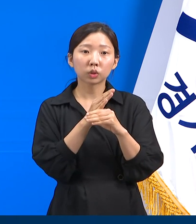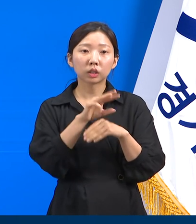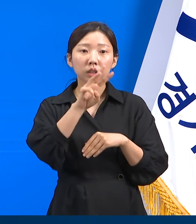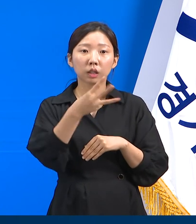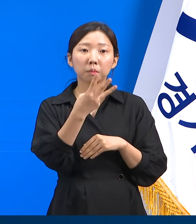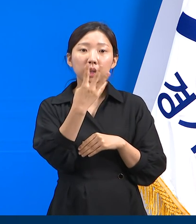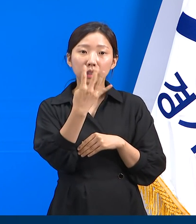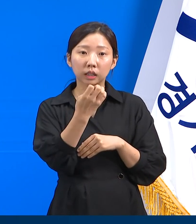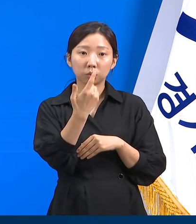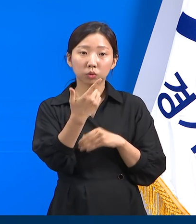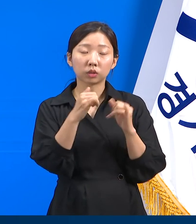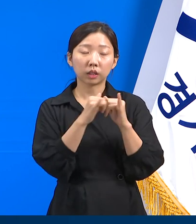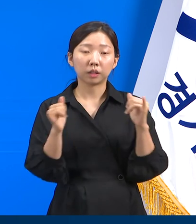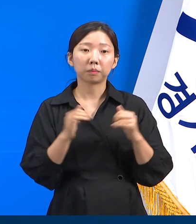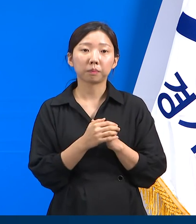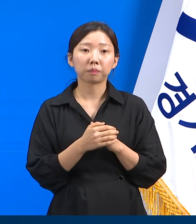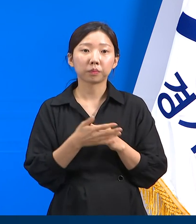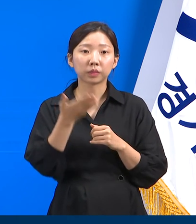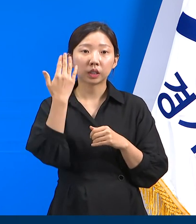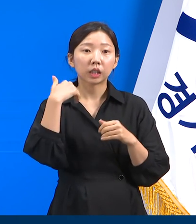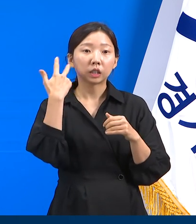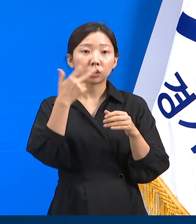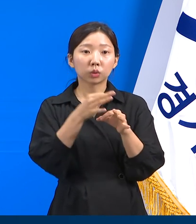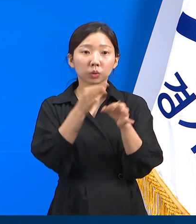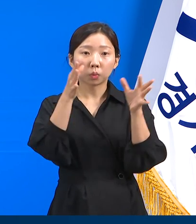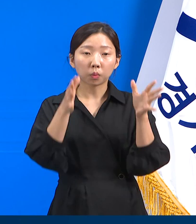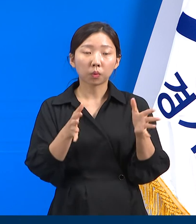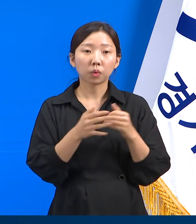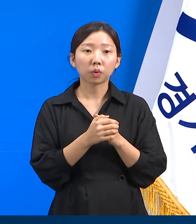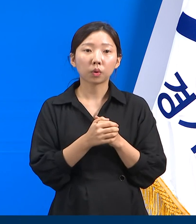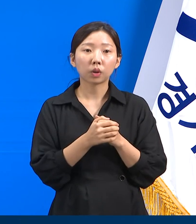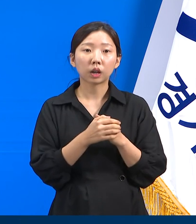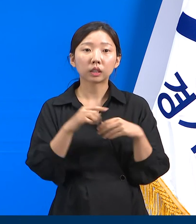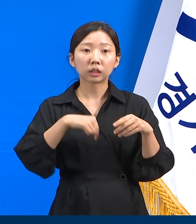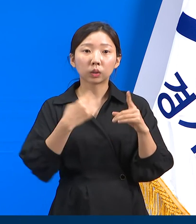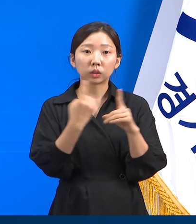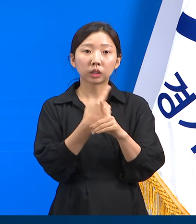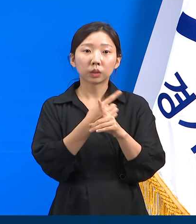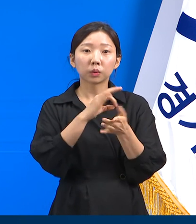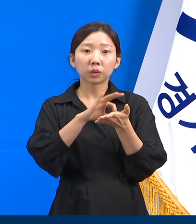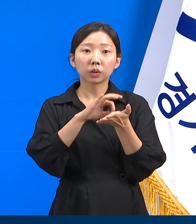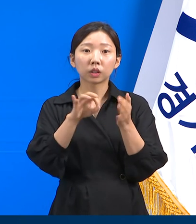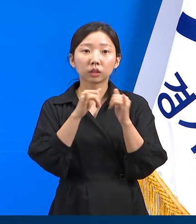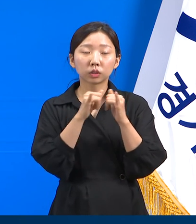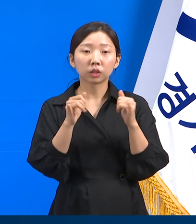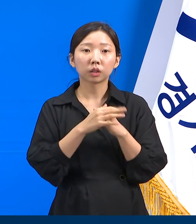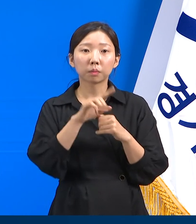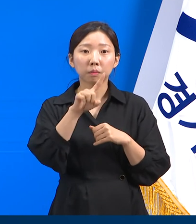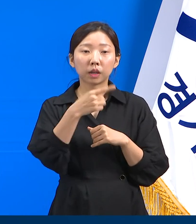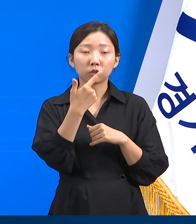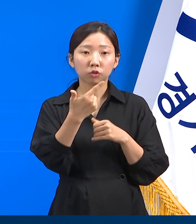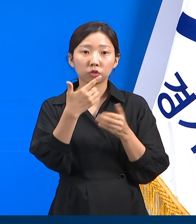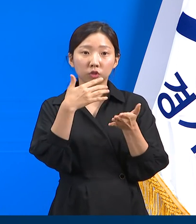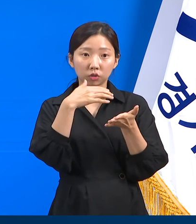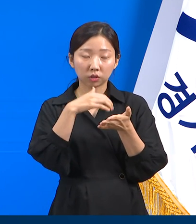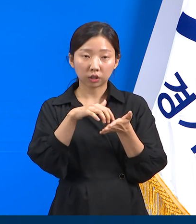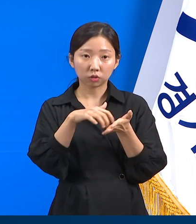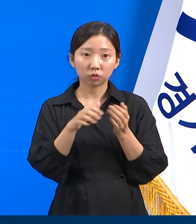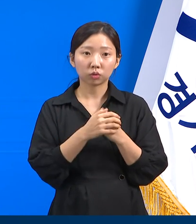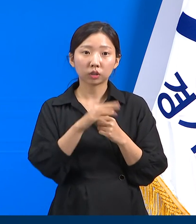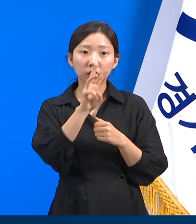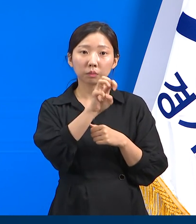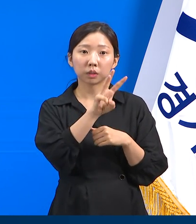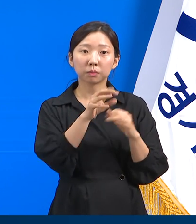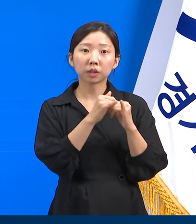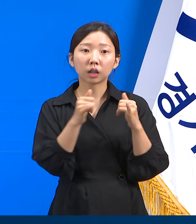346명입니다. 지난 1주간 자가치료 이용자 중 의료진 상당권 수는 104건이었으며 33명은